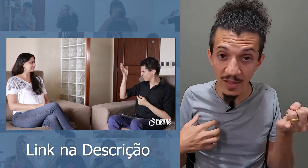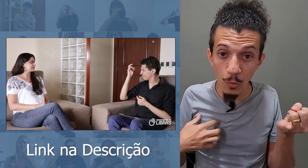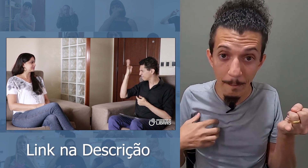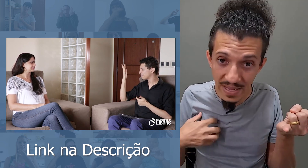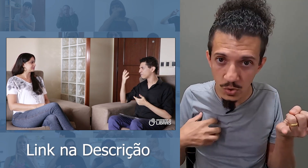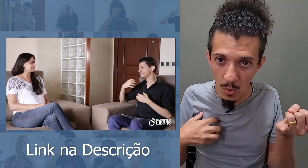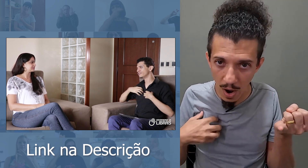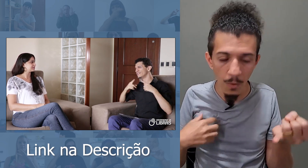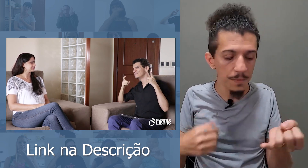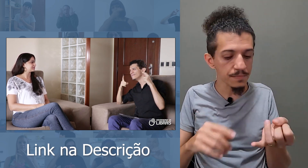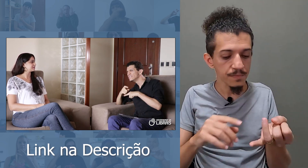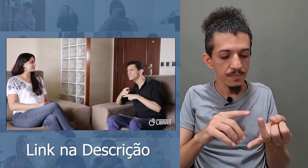pessoal.